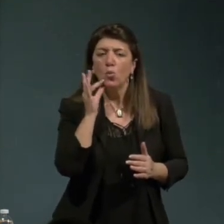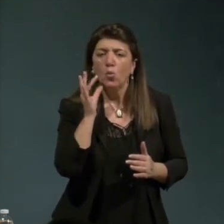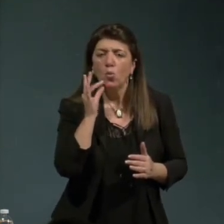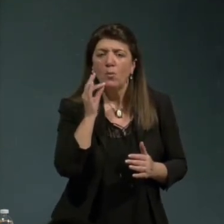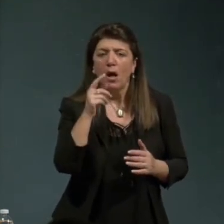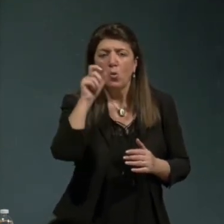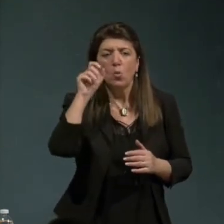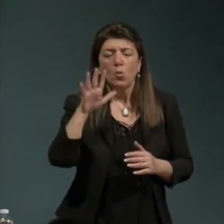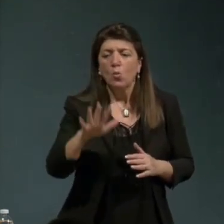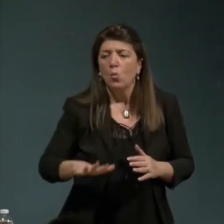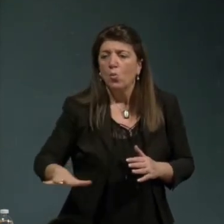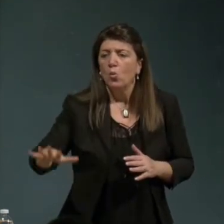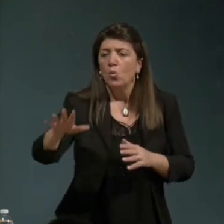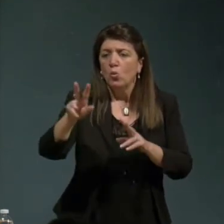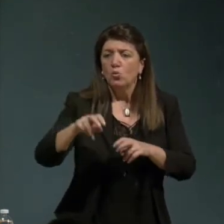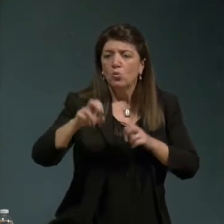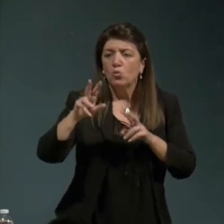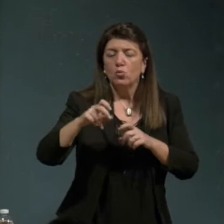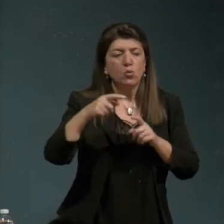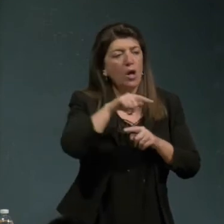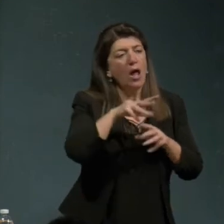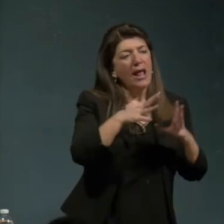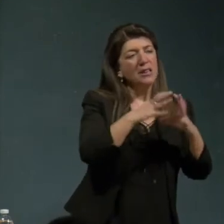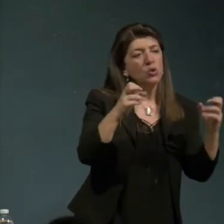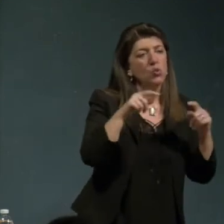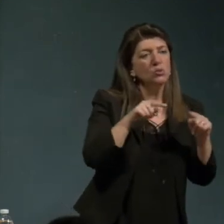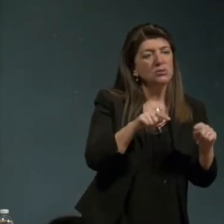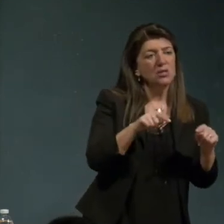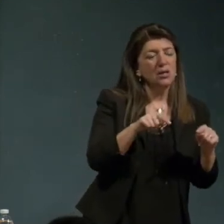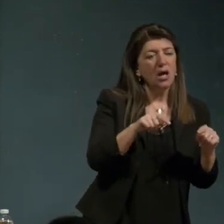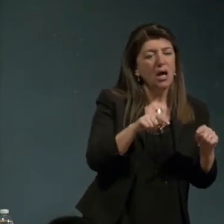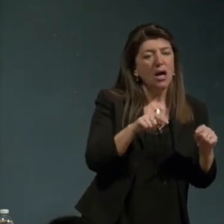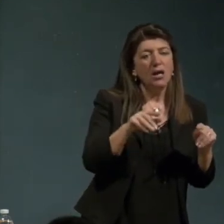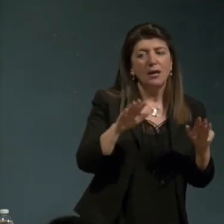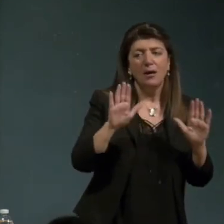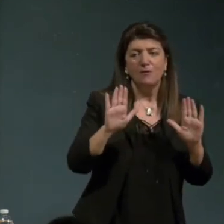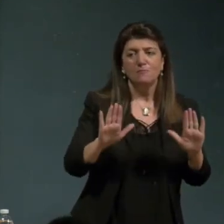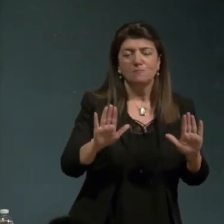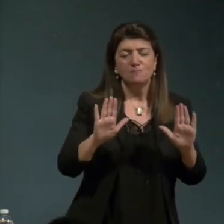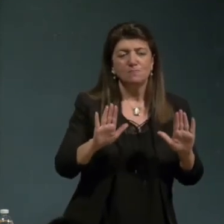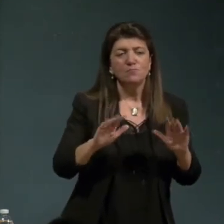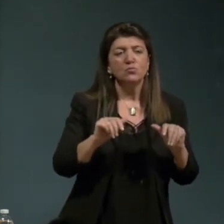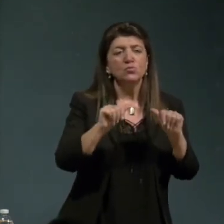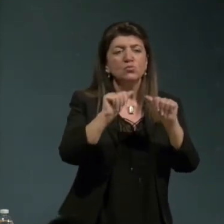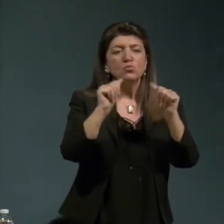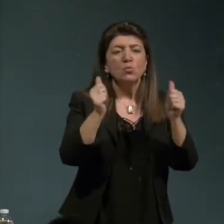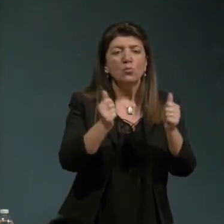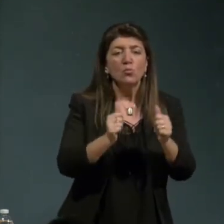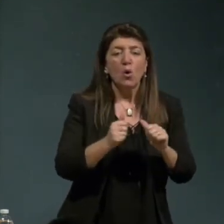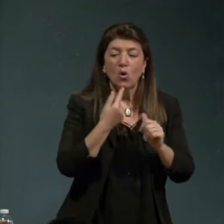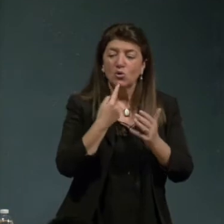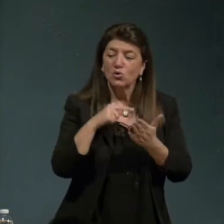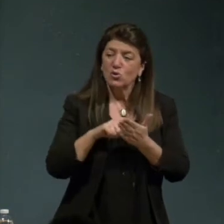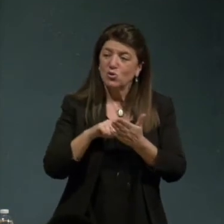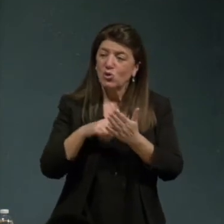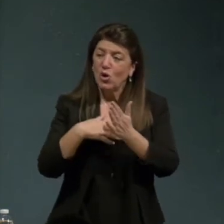industriale in un modo di unire il modo artisanale